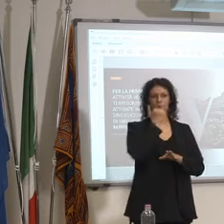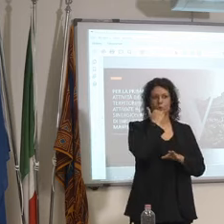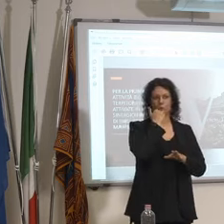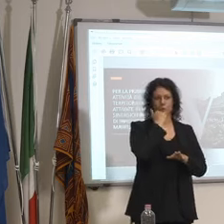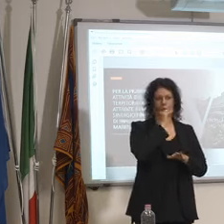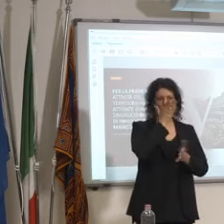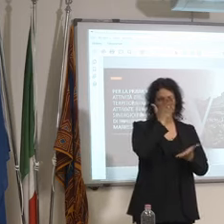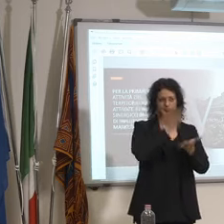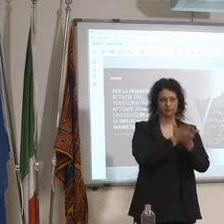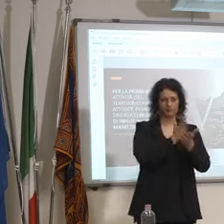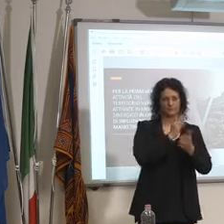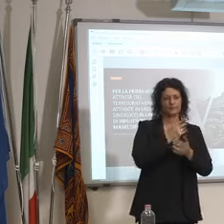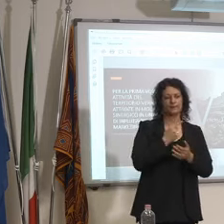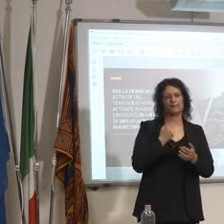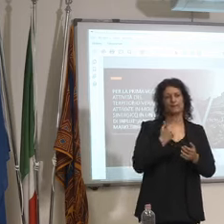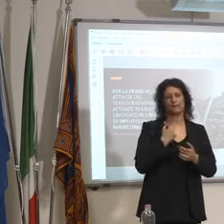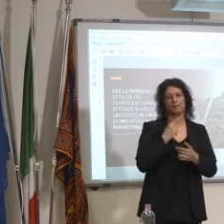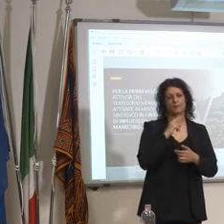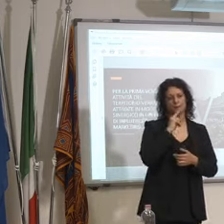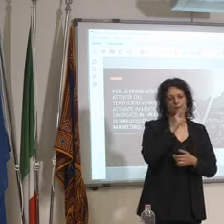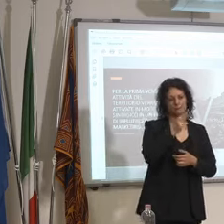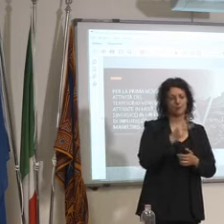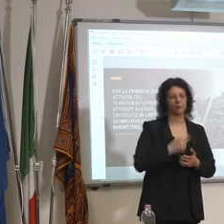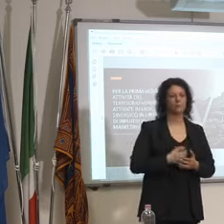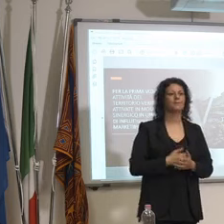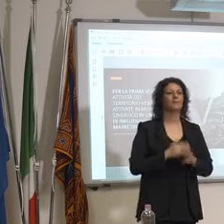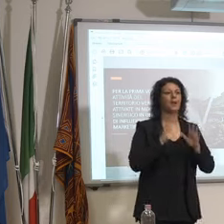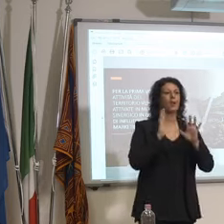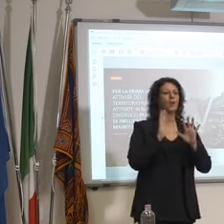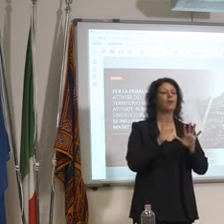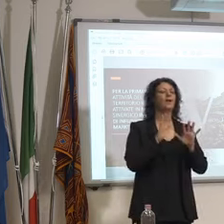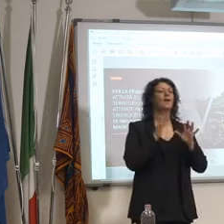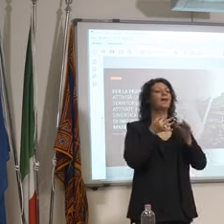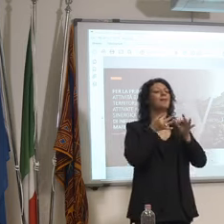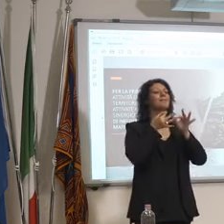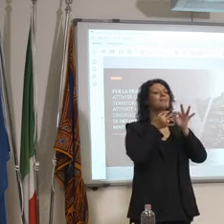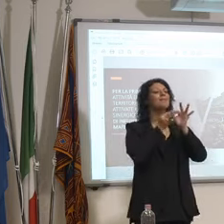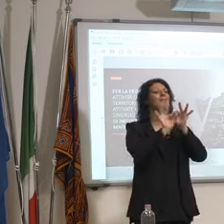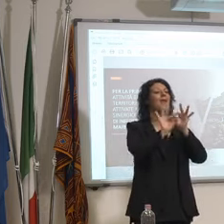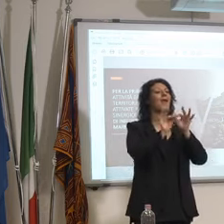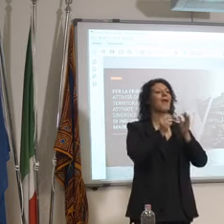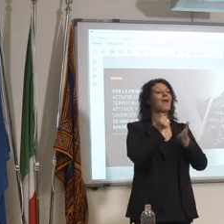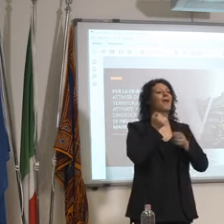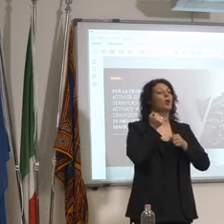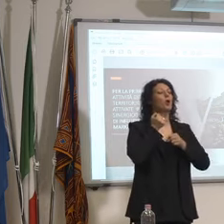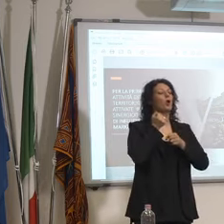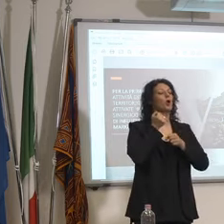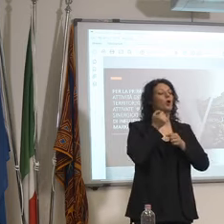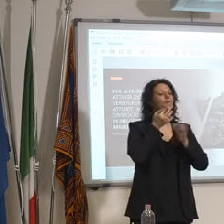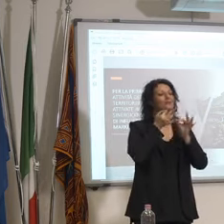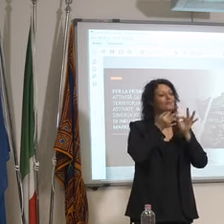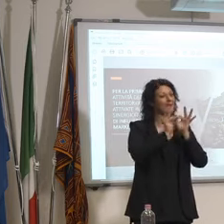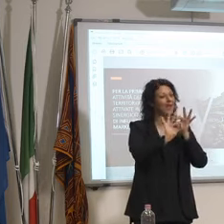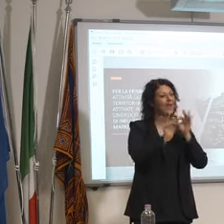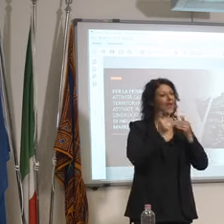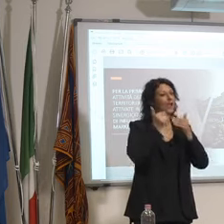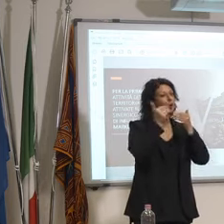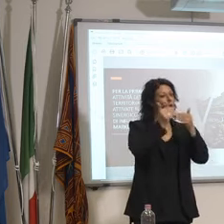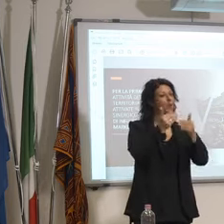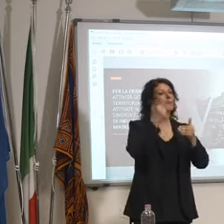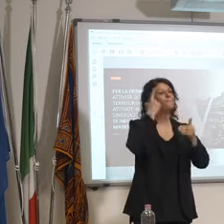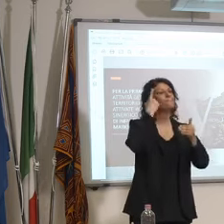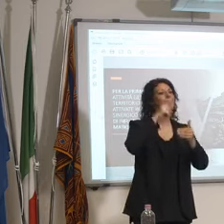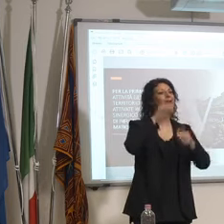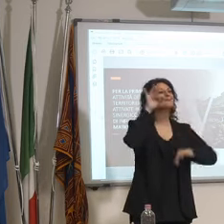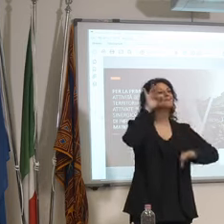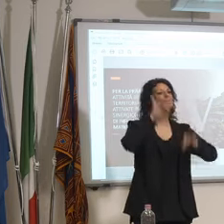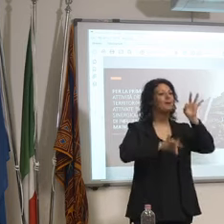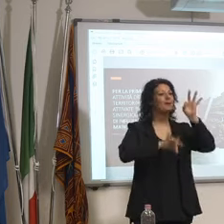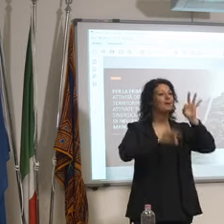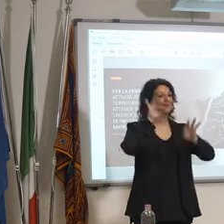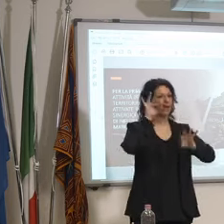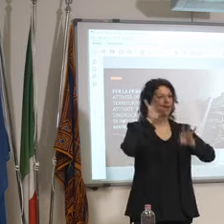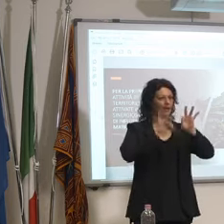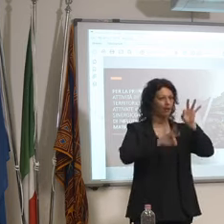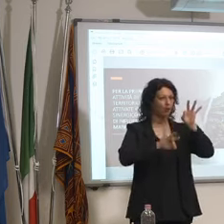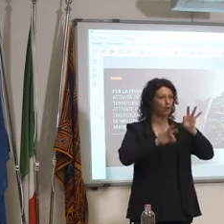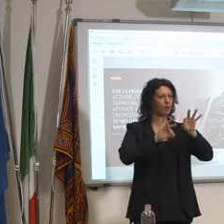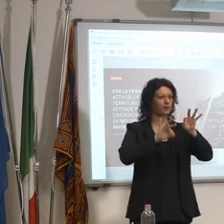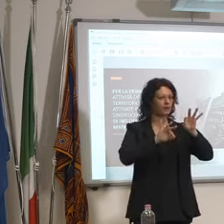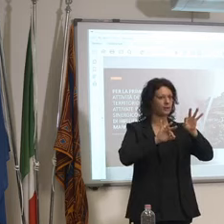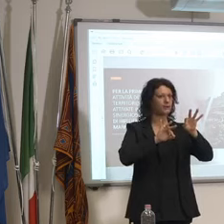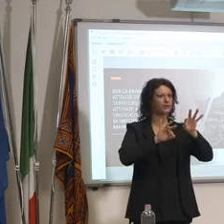così facciamo anche veloci la deroga è prevista per gli spettacoli e quindi a discrezione del Presidente della Regione